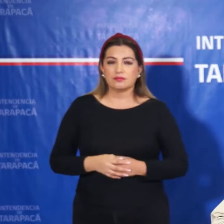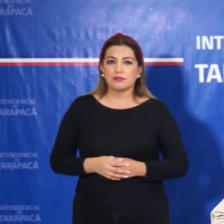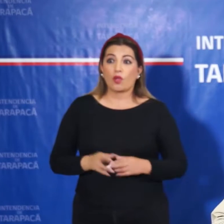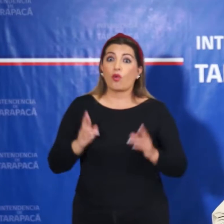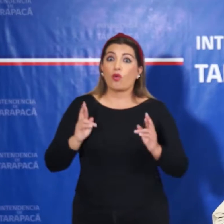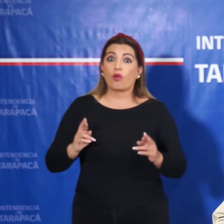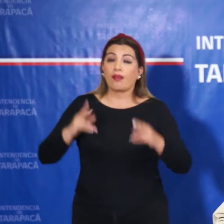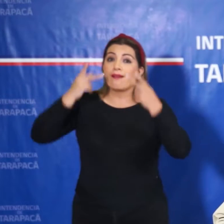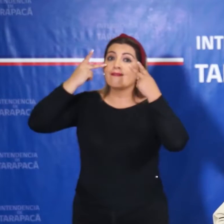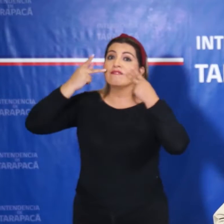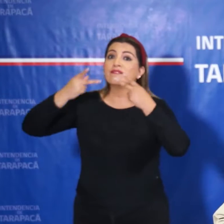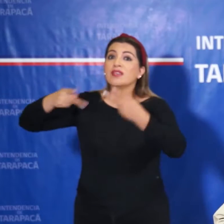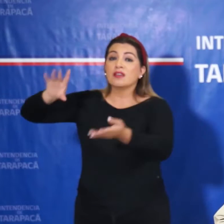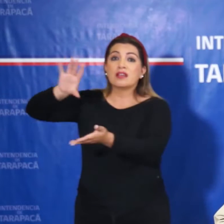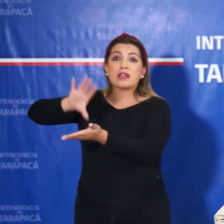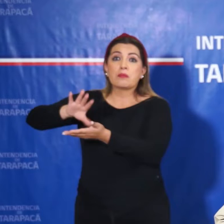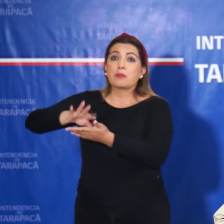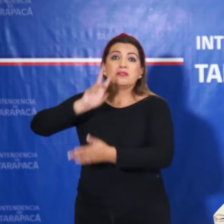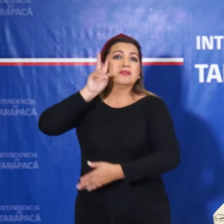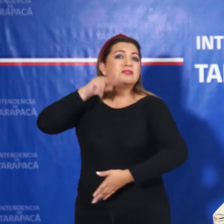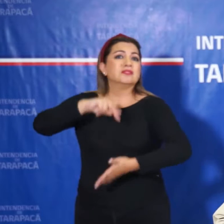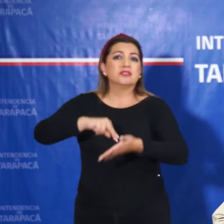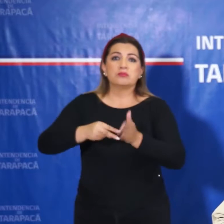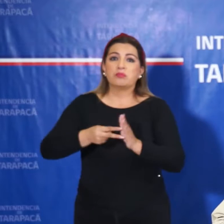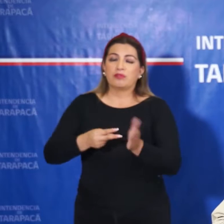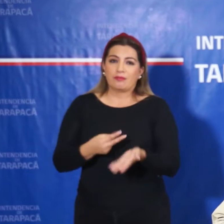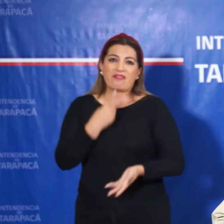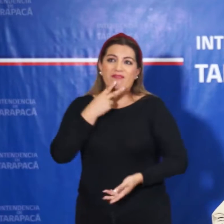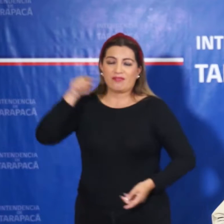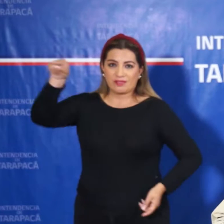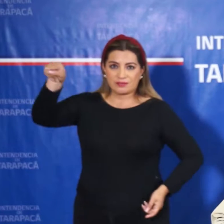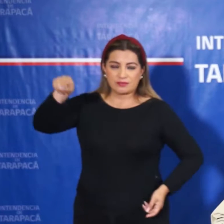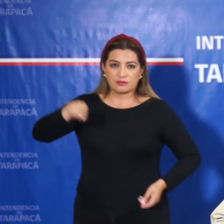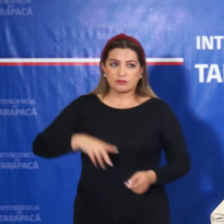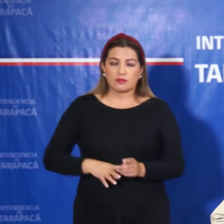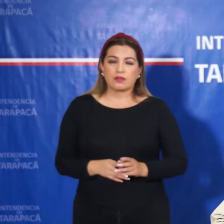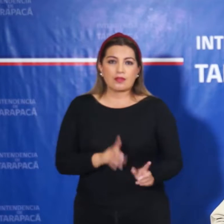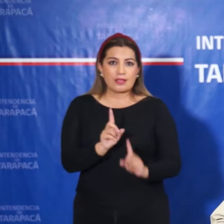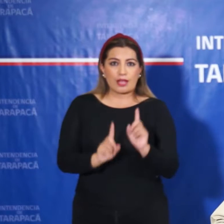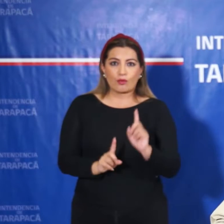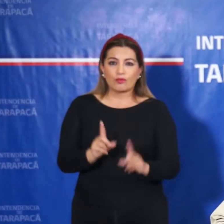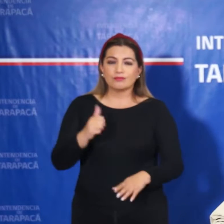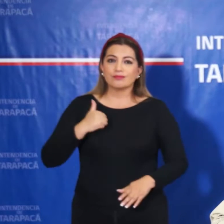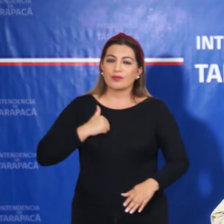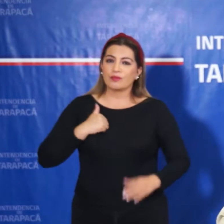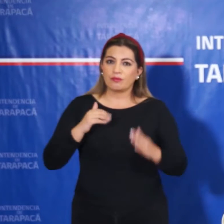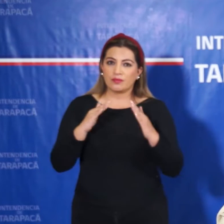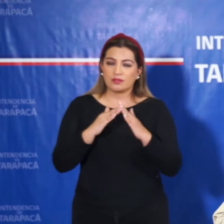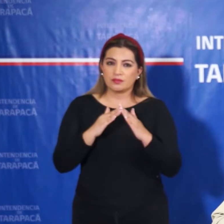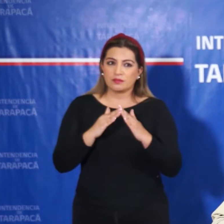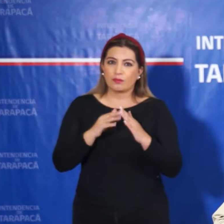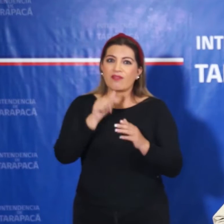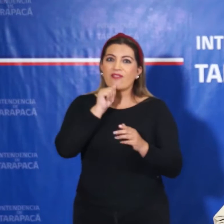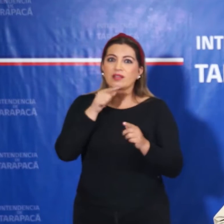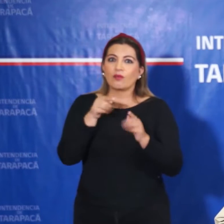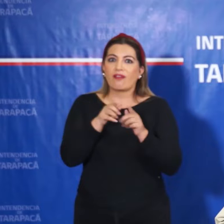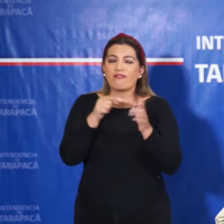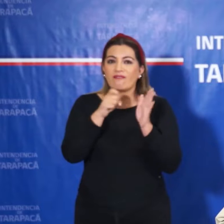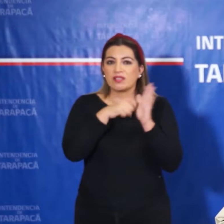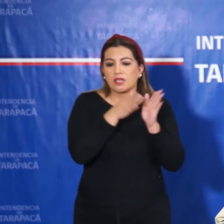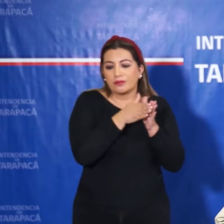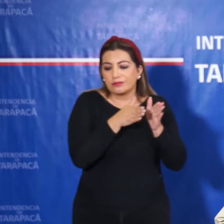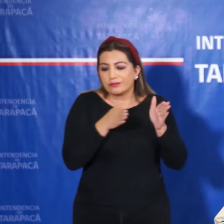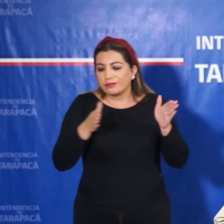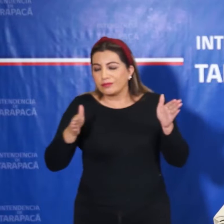novedad a sus regiones y donde ellos viven y aquellos que tienen que hacer su cuarentena, porque les queda un periodo todavía para